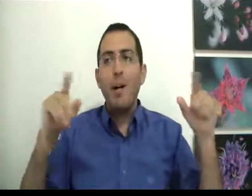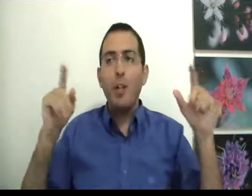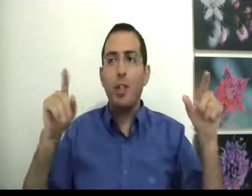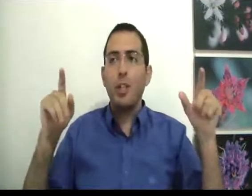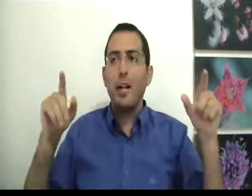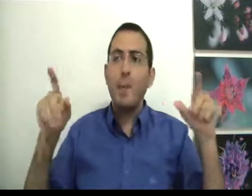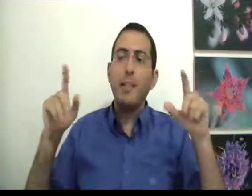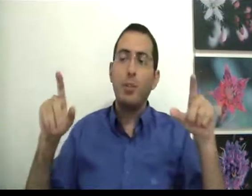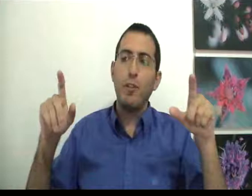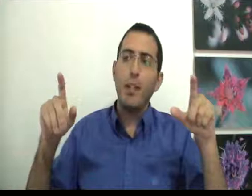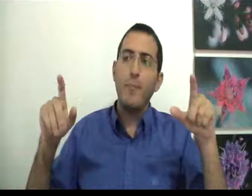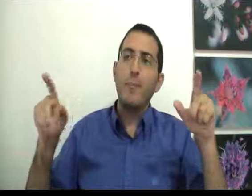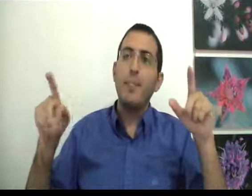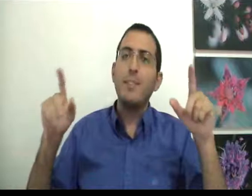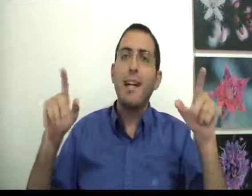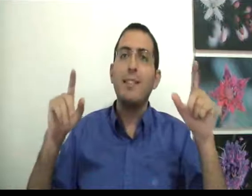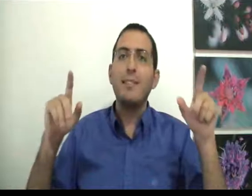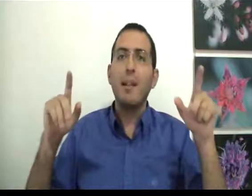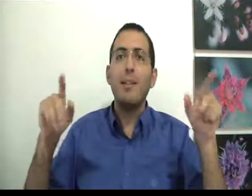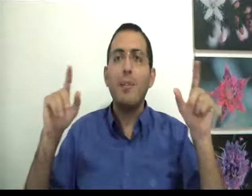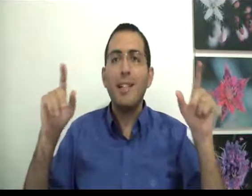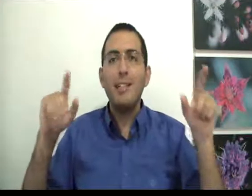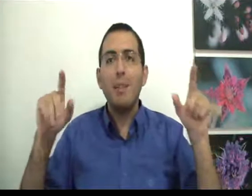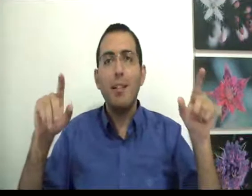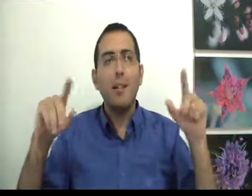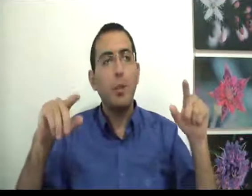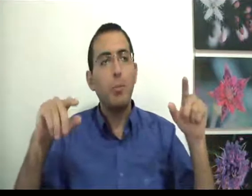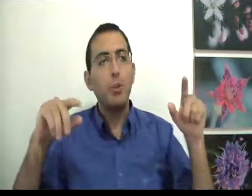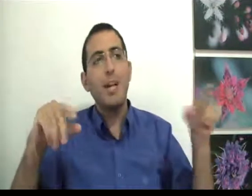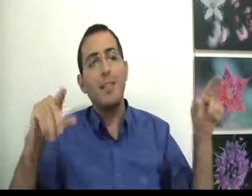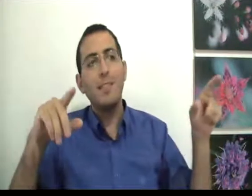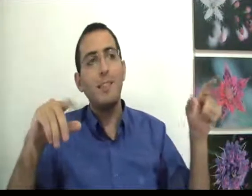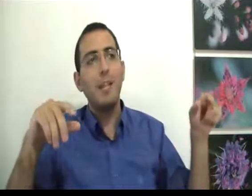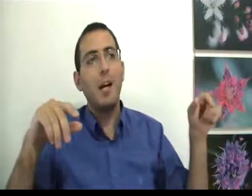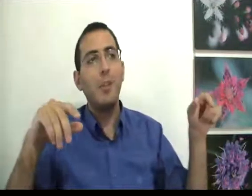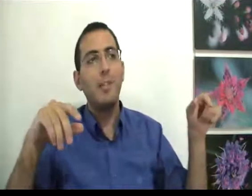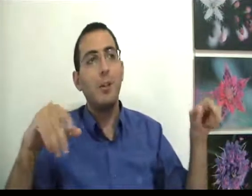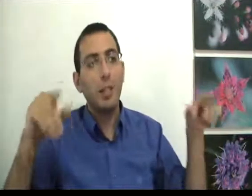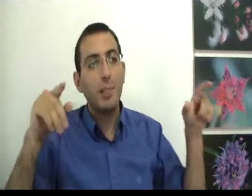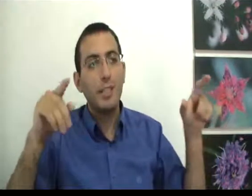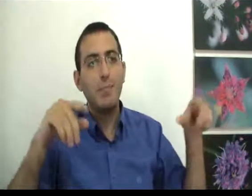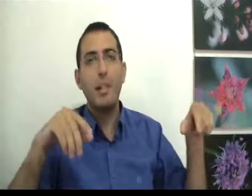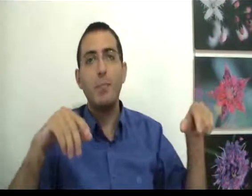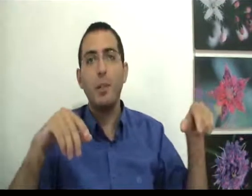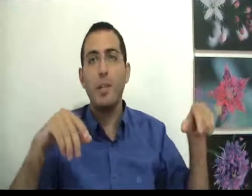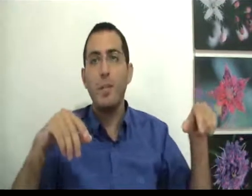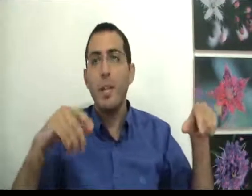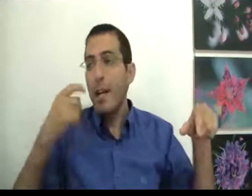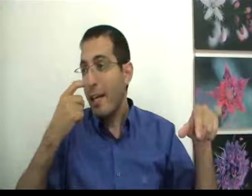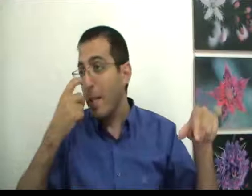העושר שלך באמת חשוב לך תמצא לזה זמן תמצא זמן להיות מאושר תמצא זמן לחפש את העושר תמצא זמן להתבונן אם